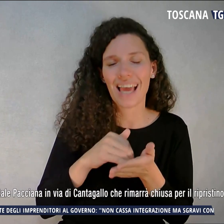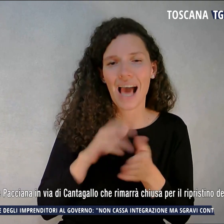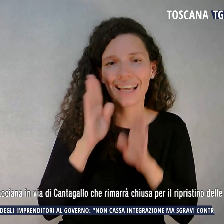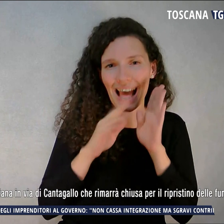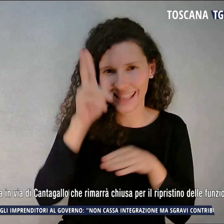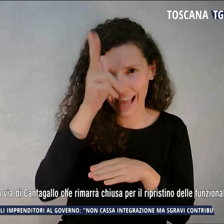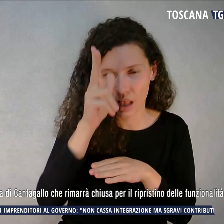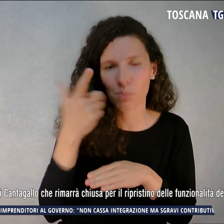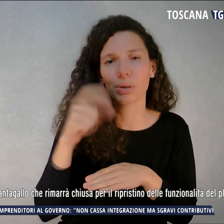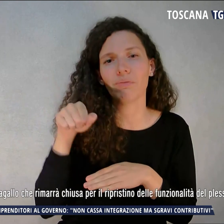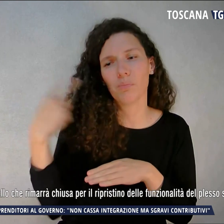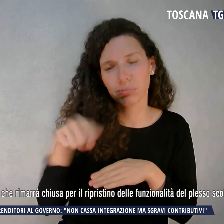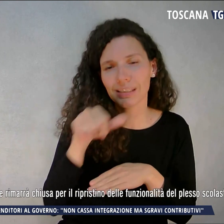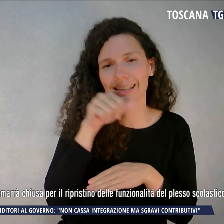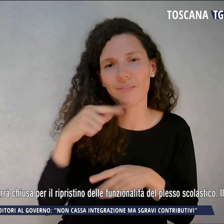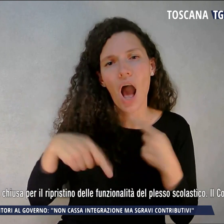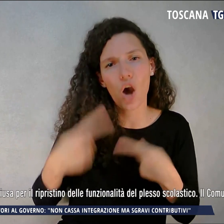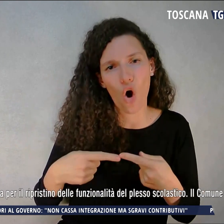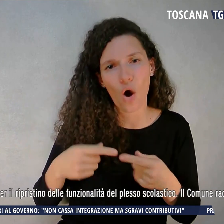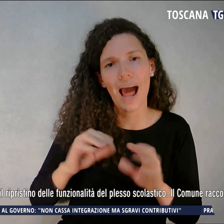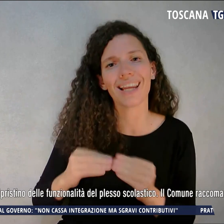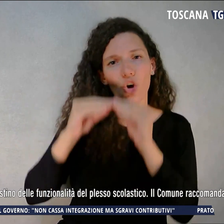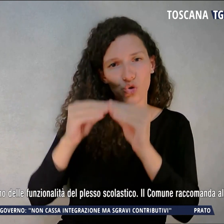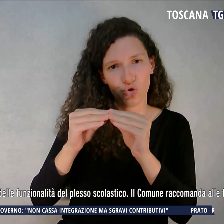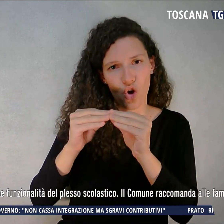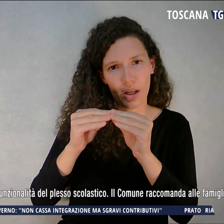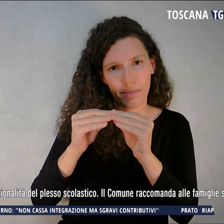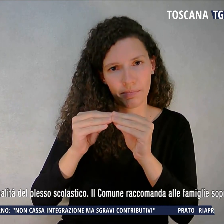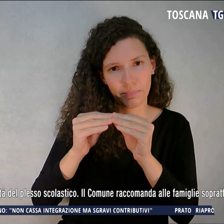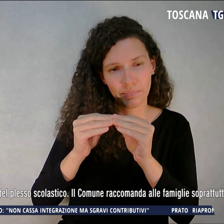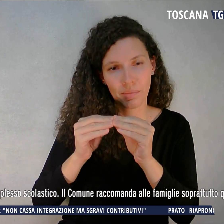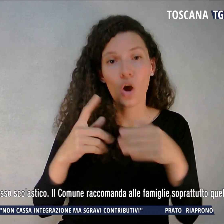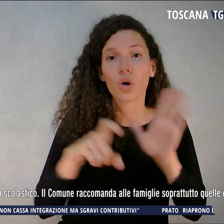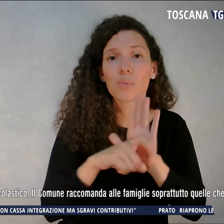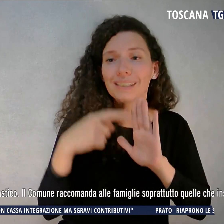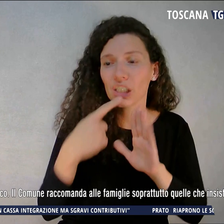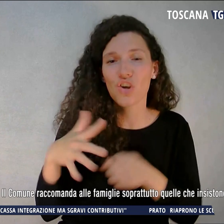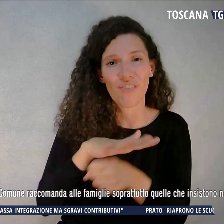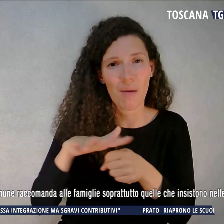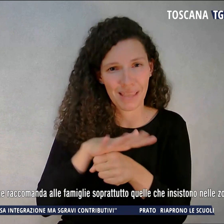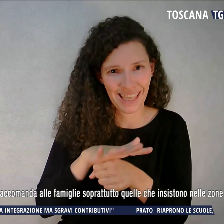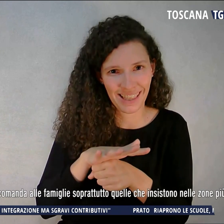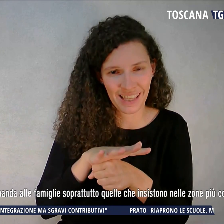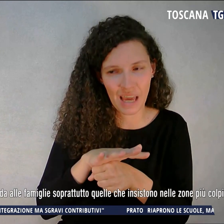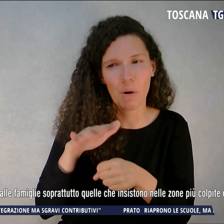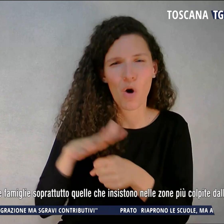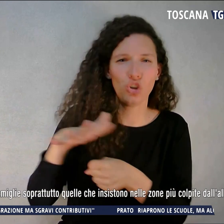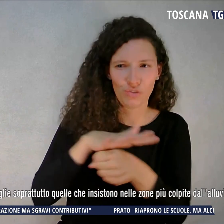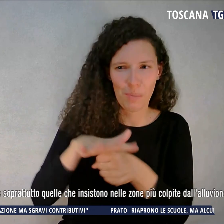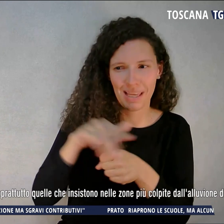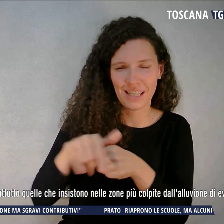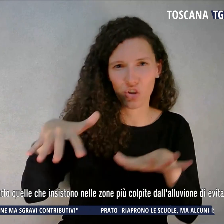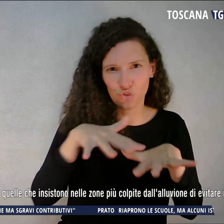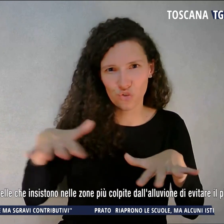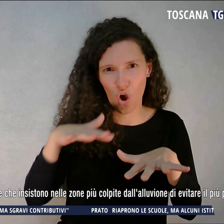del plesso scolastico. Il comune raccomanda alle famiglie, soprattutto quelle che insistono nelle zone più colpite dall'alluvione, di evitare il più